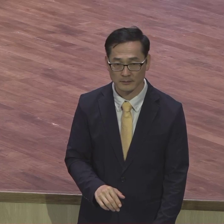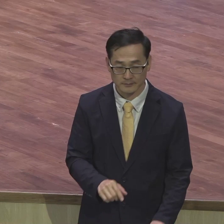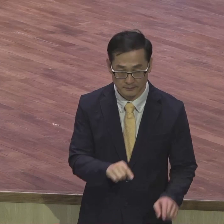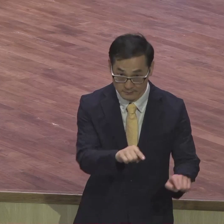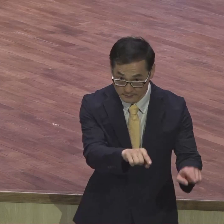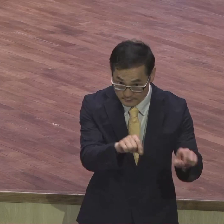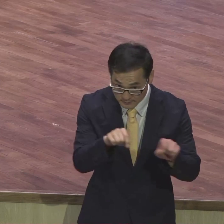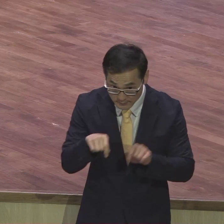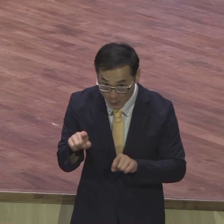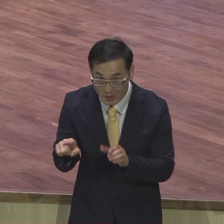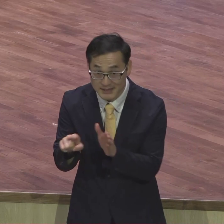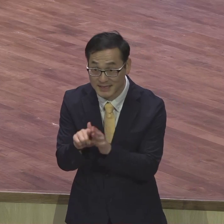여러분 웃었지?